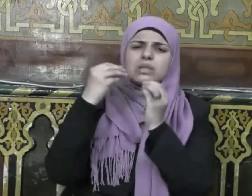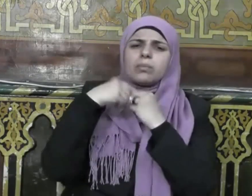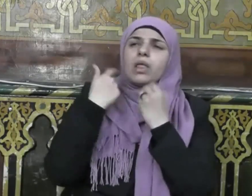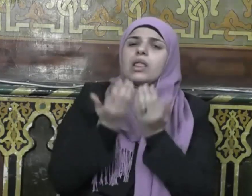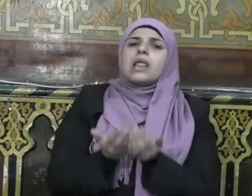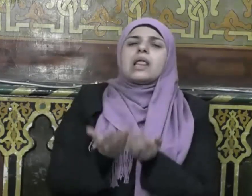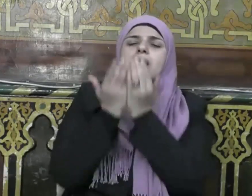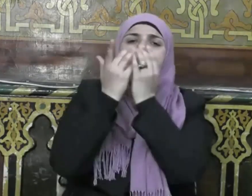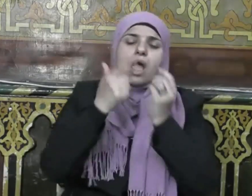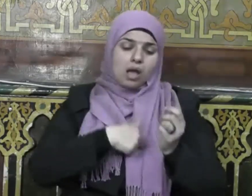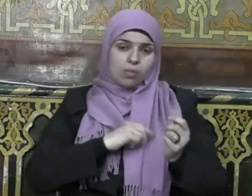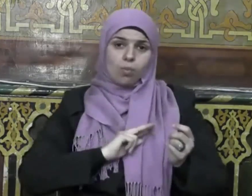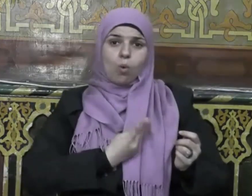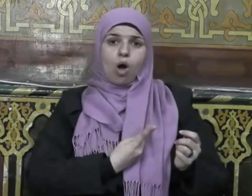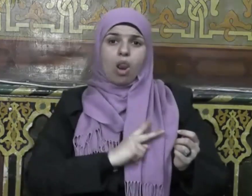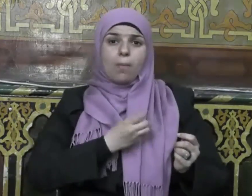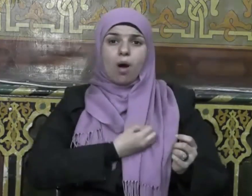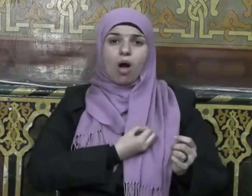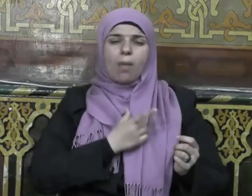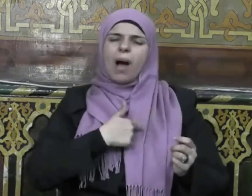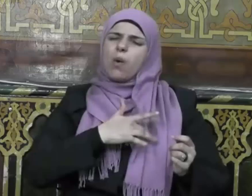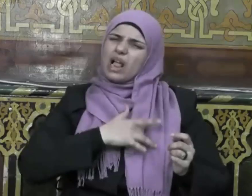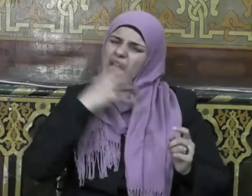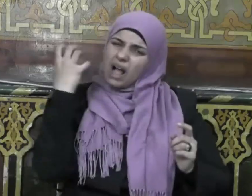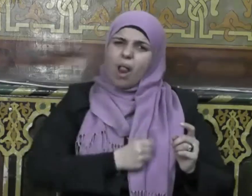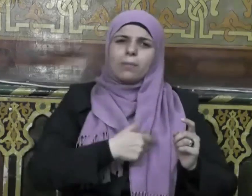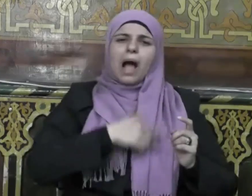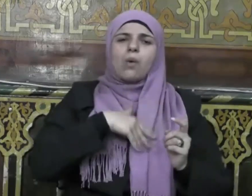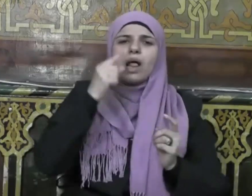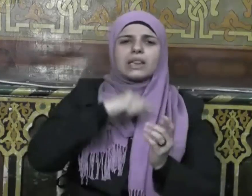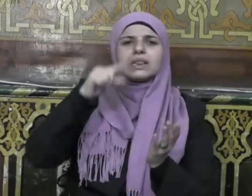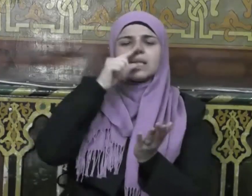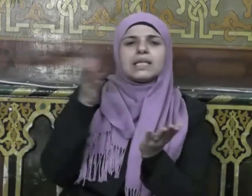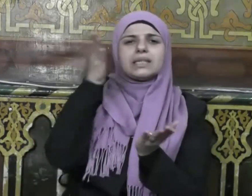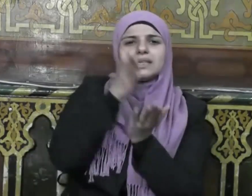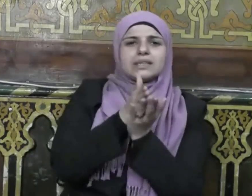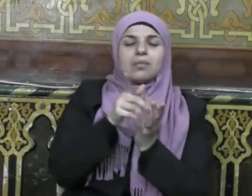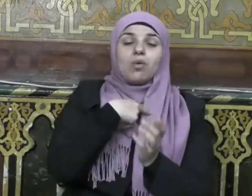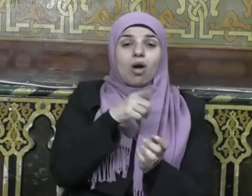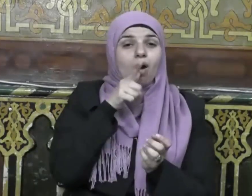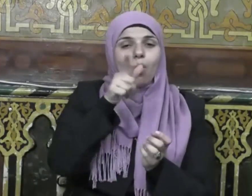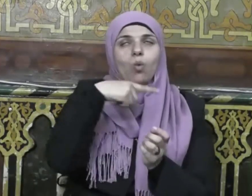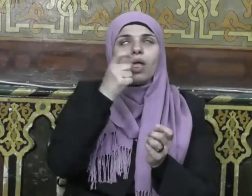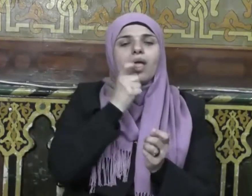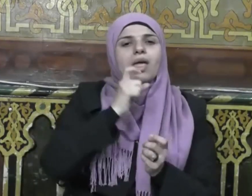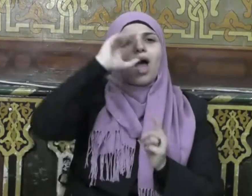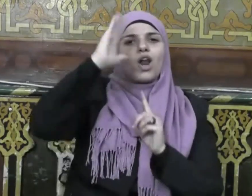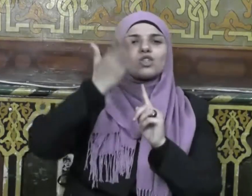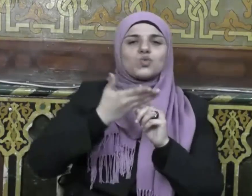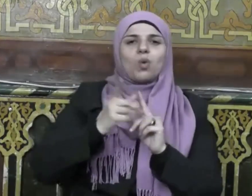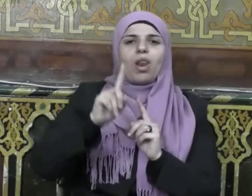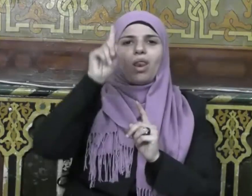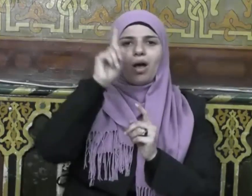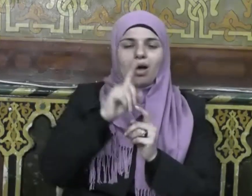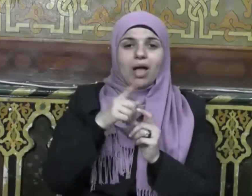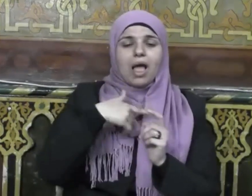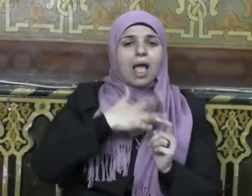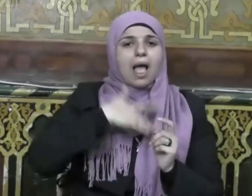مقلب القلوب ثبت قلبي على دينك فقلت يا رسول الله آمنا